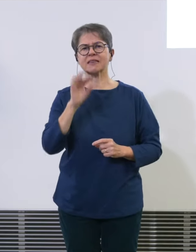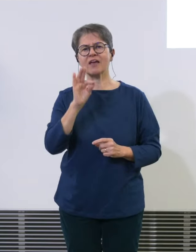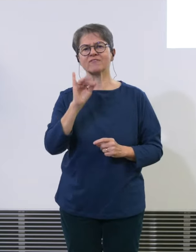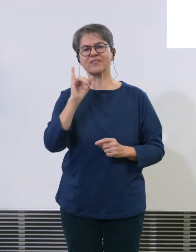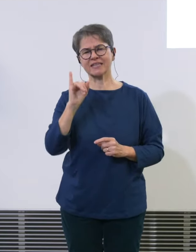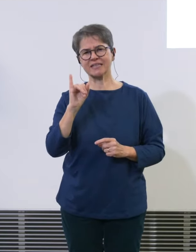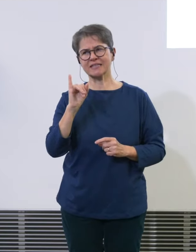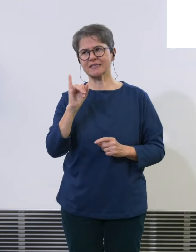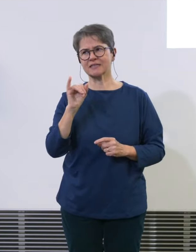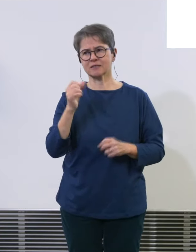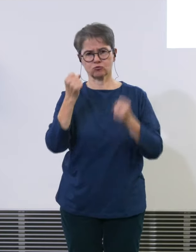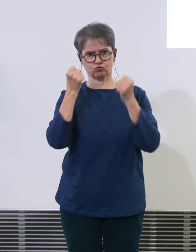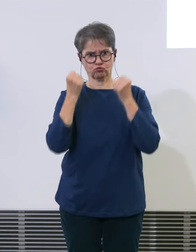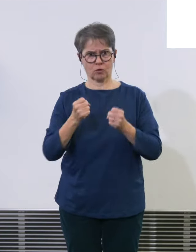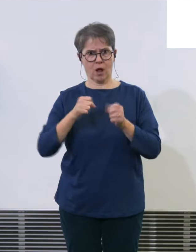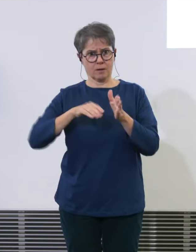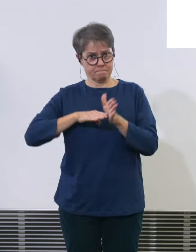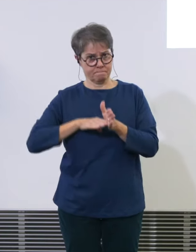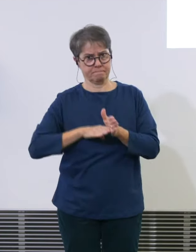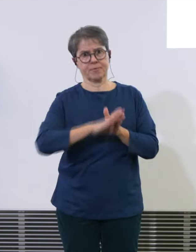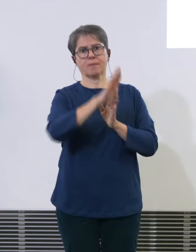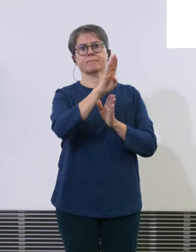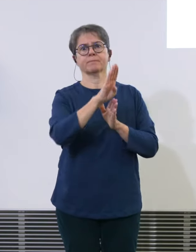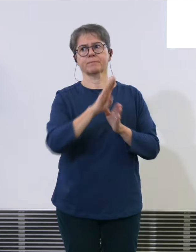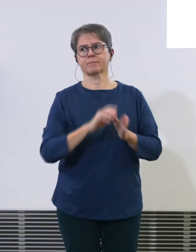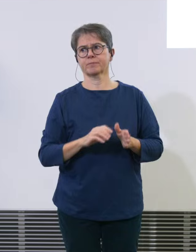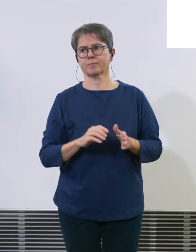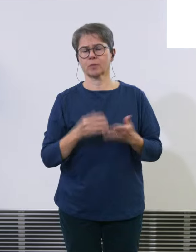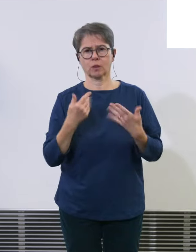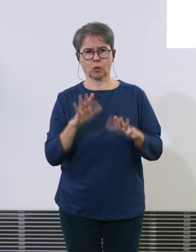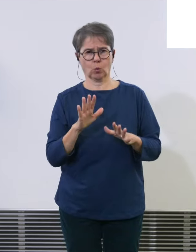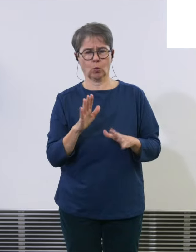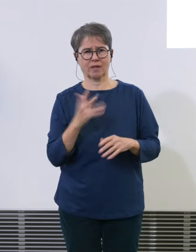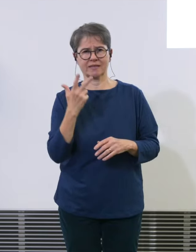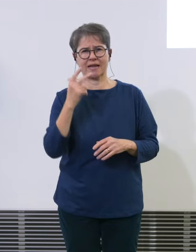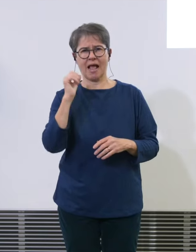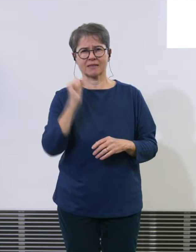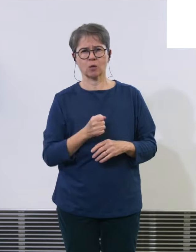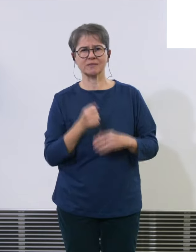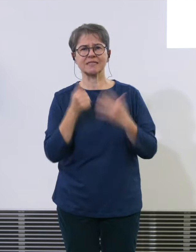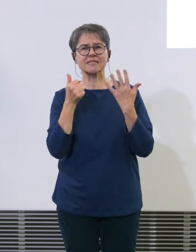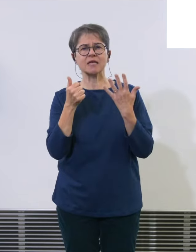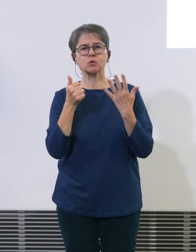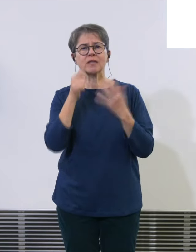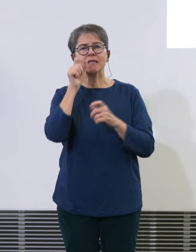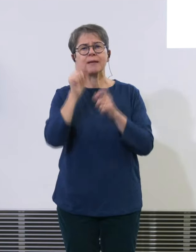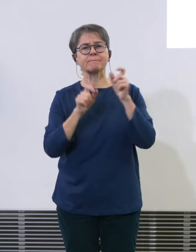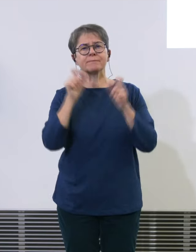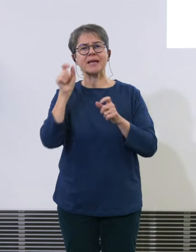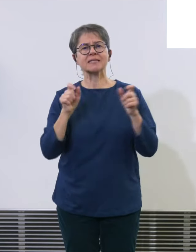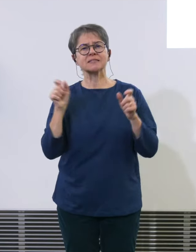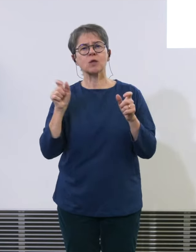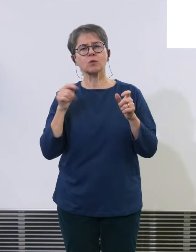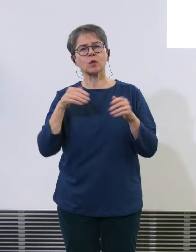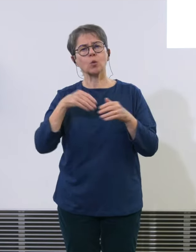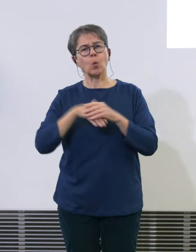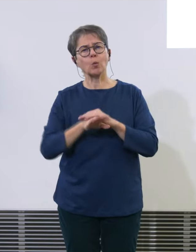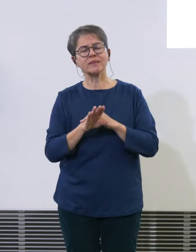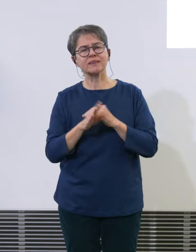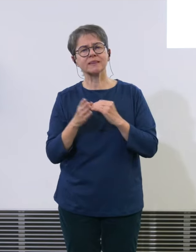jetzt rasant angestiegen es sind nur noch 3600 Personen unter Grenzwert ob das knapp oder